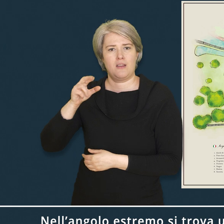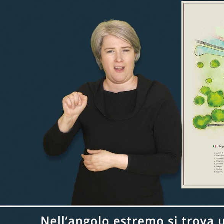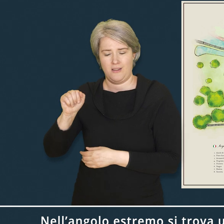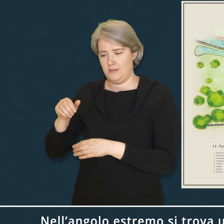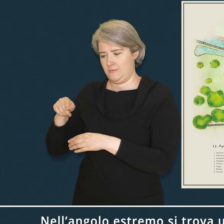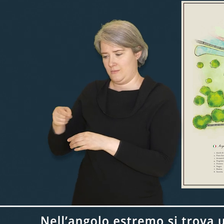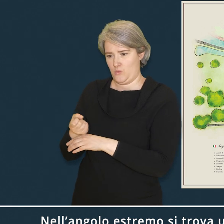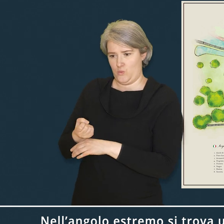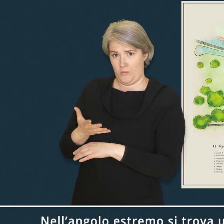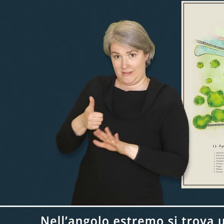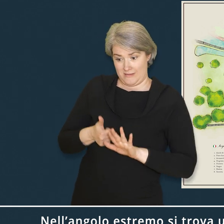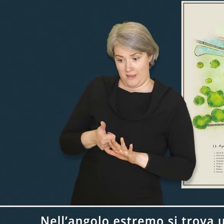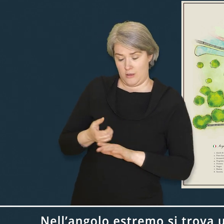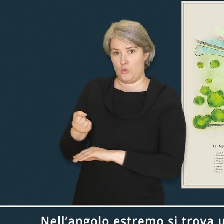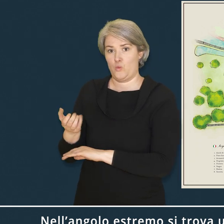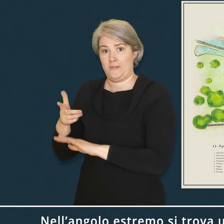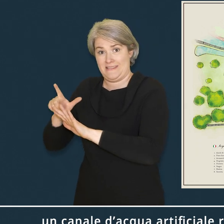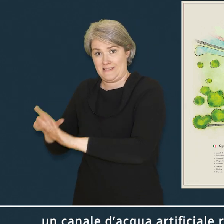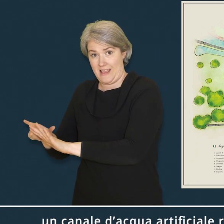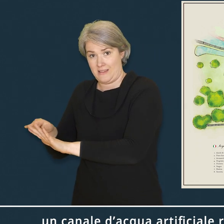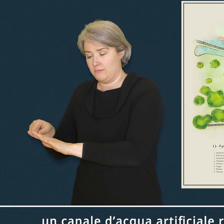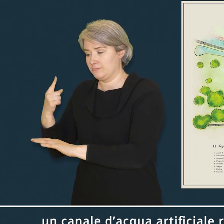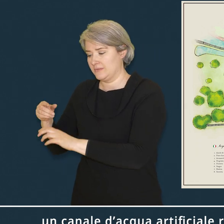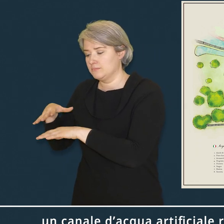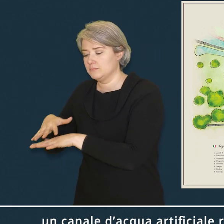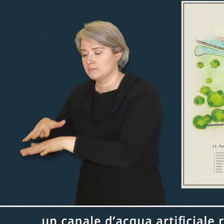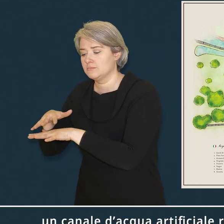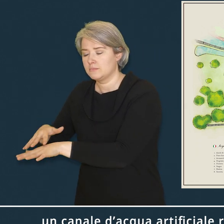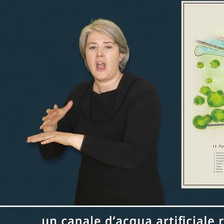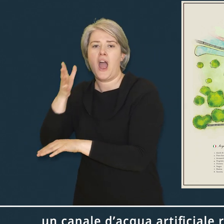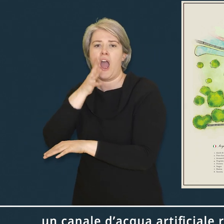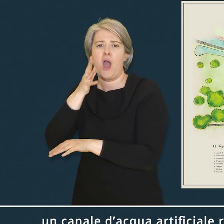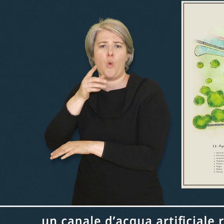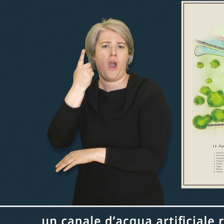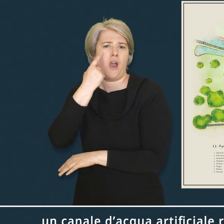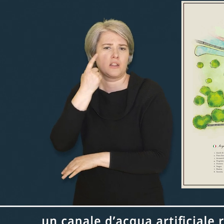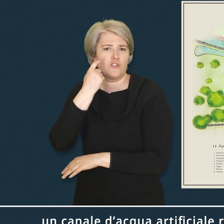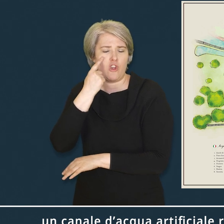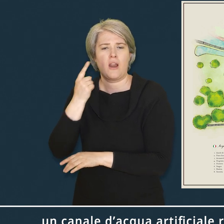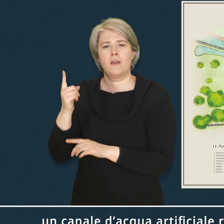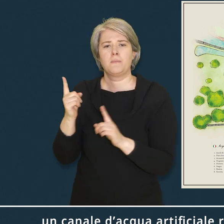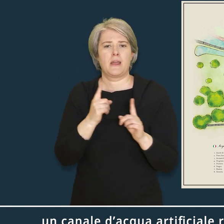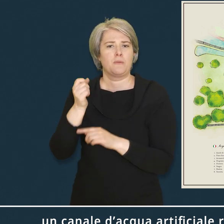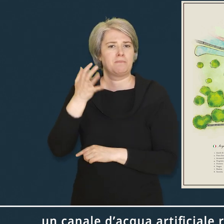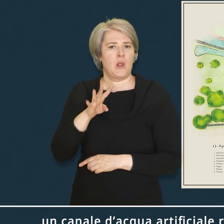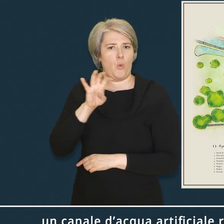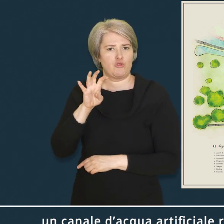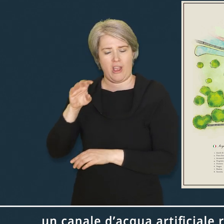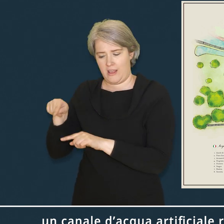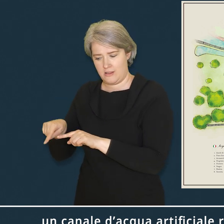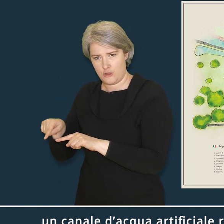bealera Numero 7 Un canale d'acqua artificiale realizzato nel XV